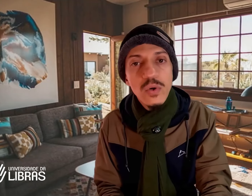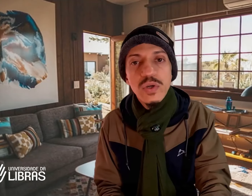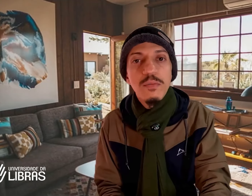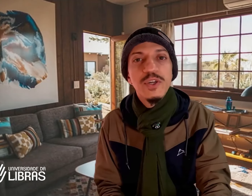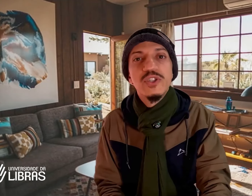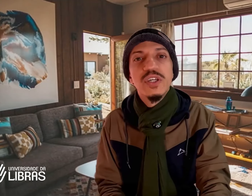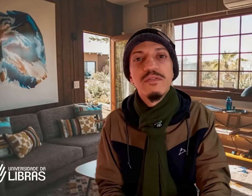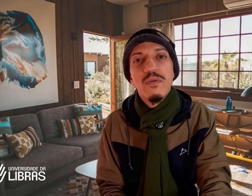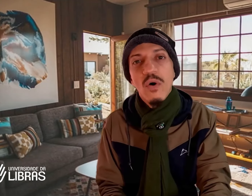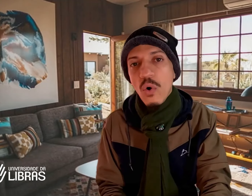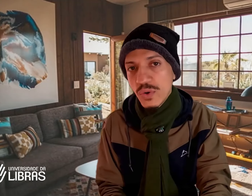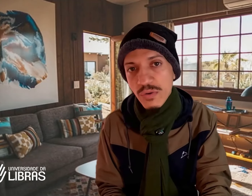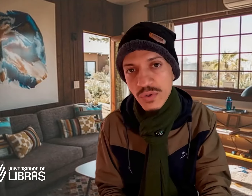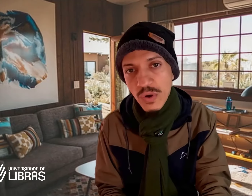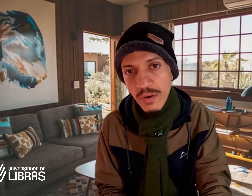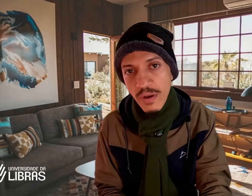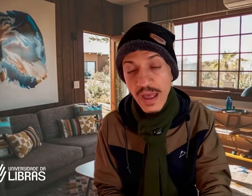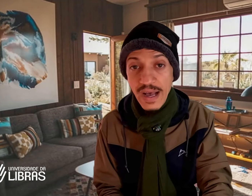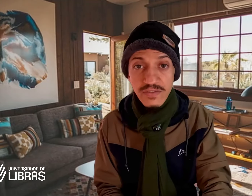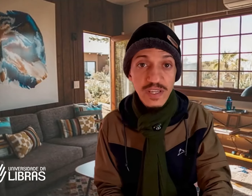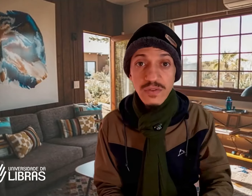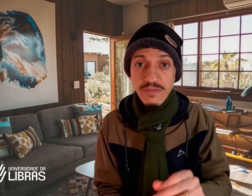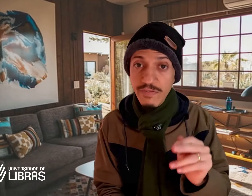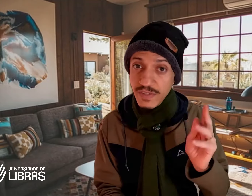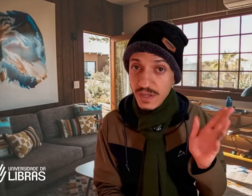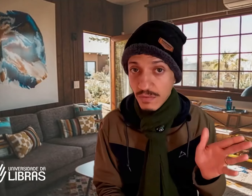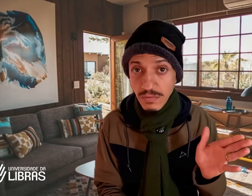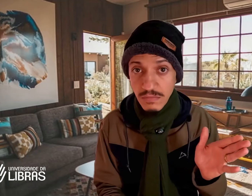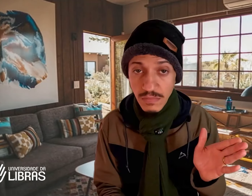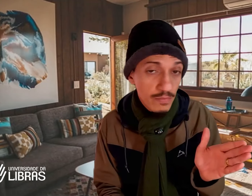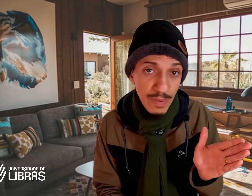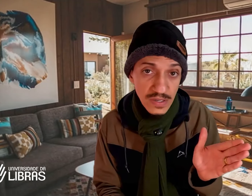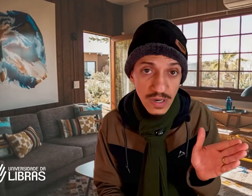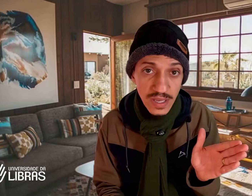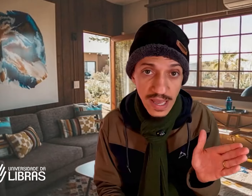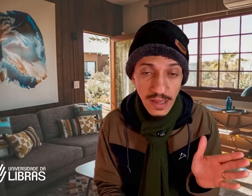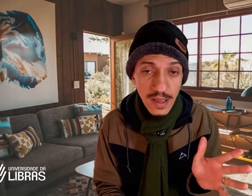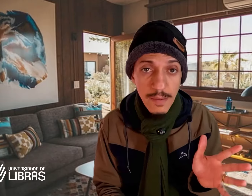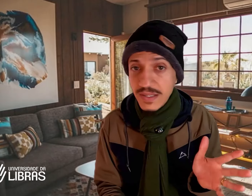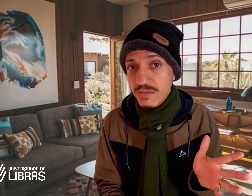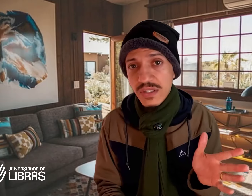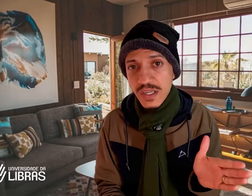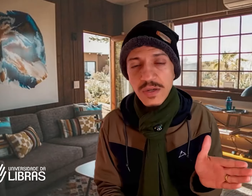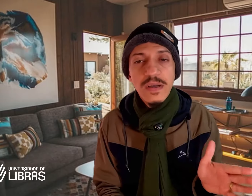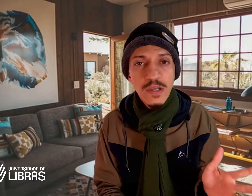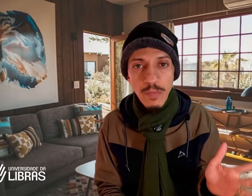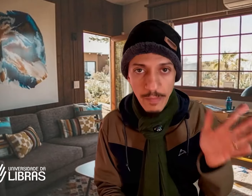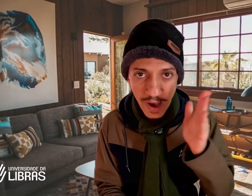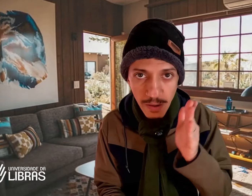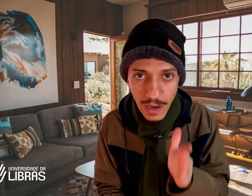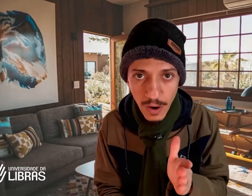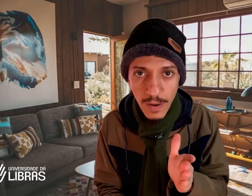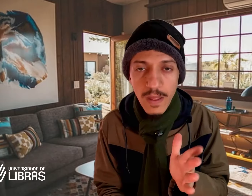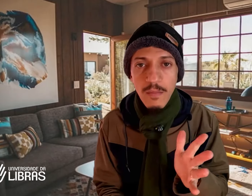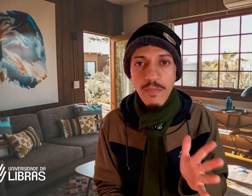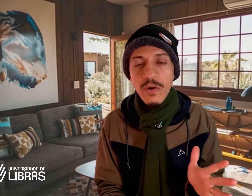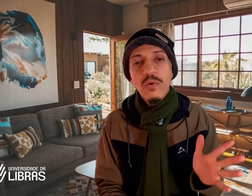seu objetivo ou o seu sonho. Às vezes você vai fazer um, não passou naquele, mas não desiste, se prepara melhor, procura